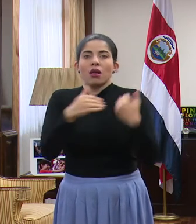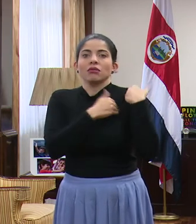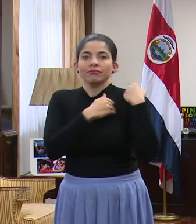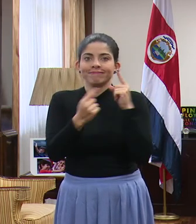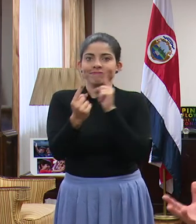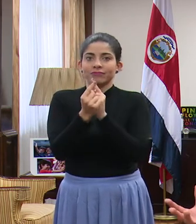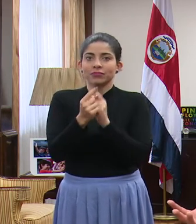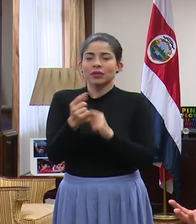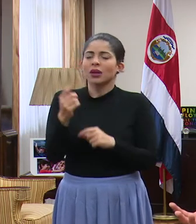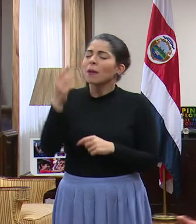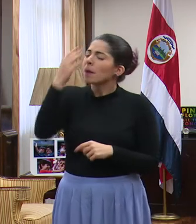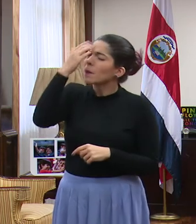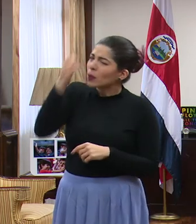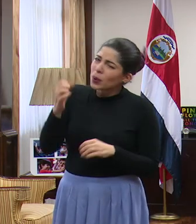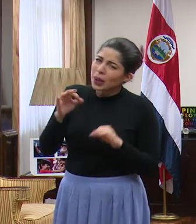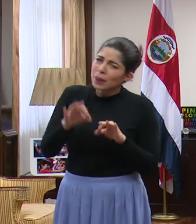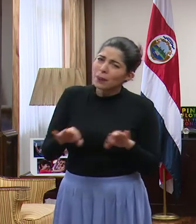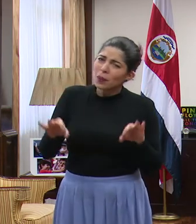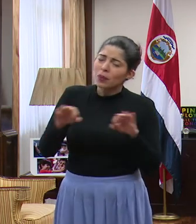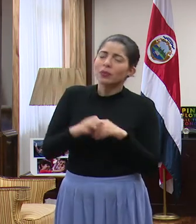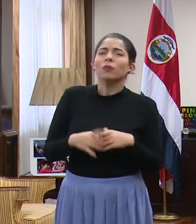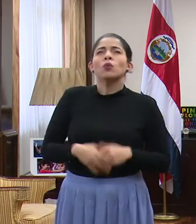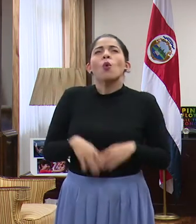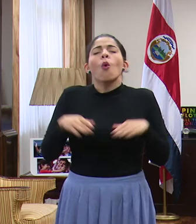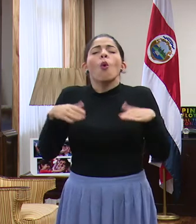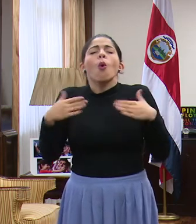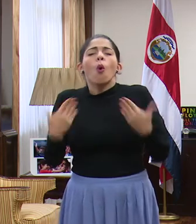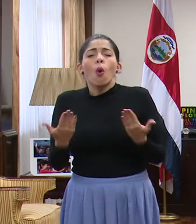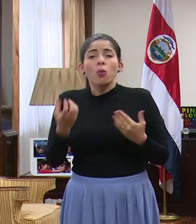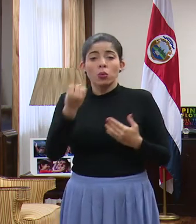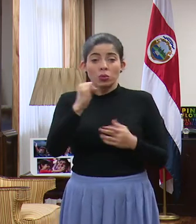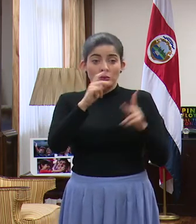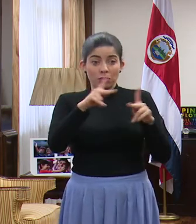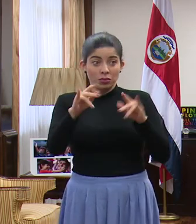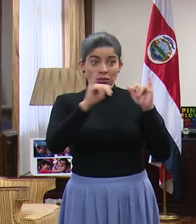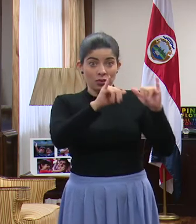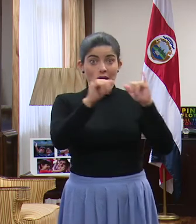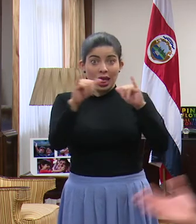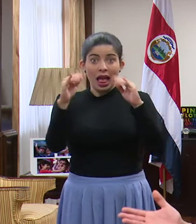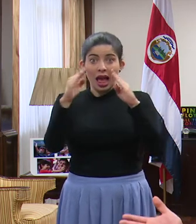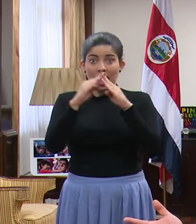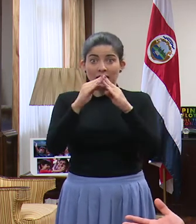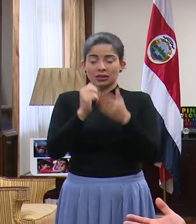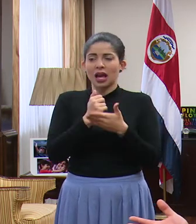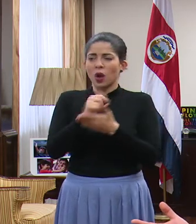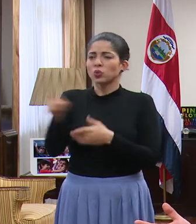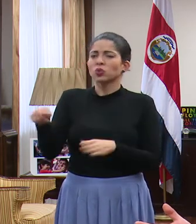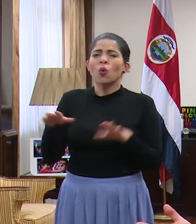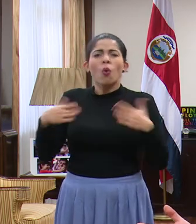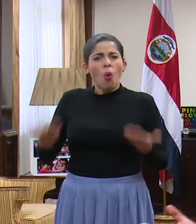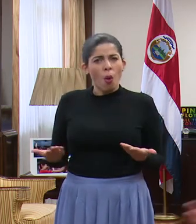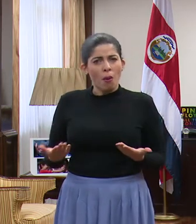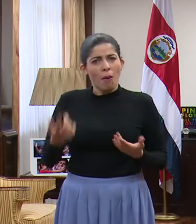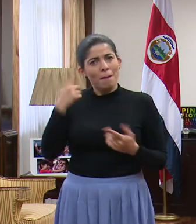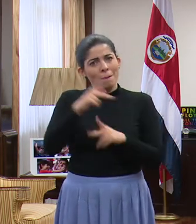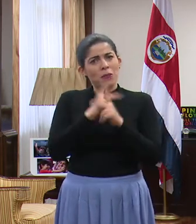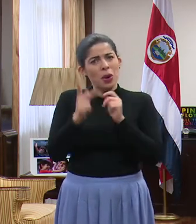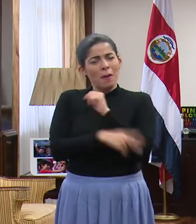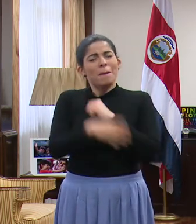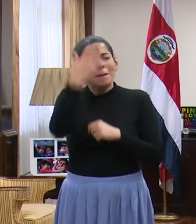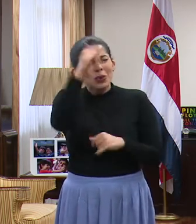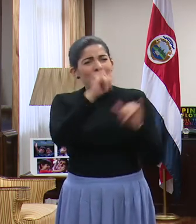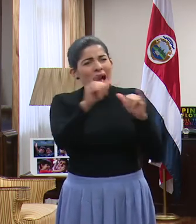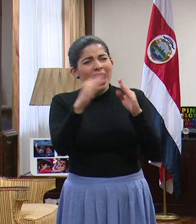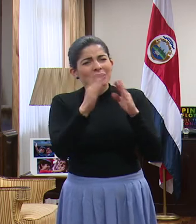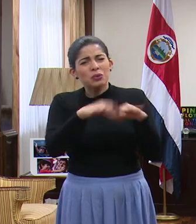¿por qué es tan importante que esta, cómo es que la gente quedándose en casa les ayude a ustedes, que están protegiendo al país, por qué es tan